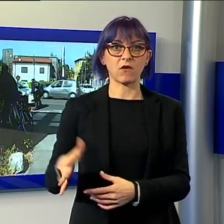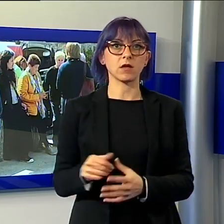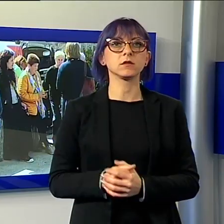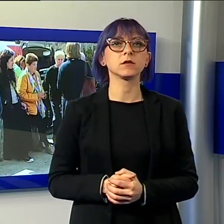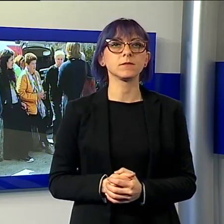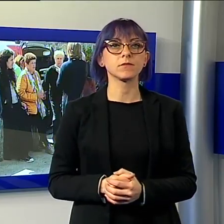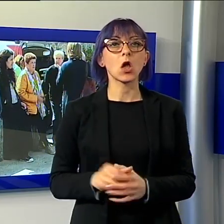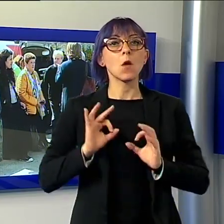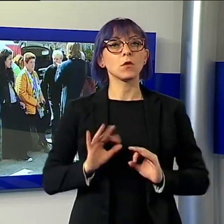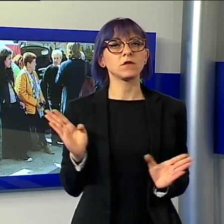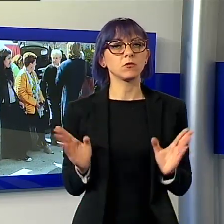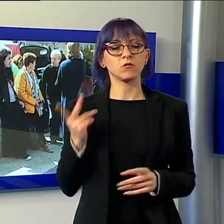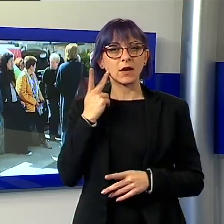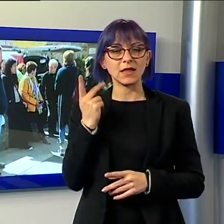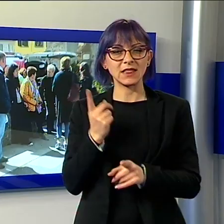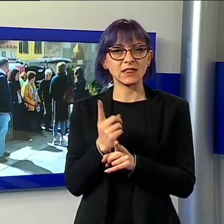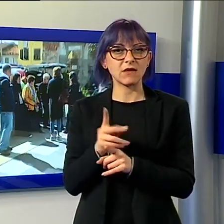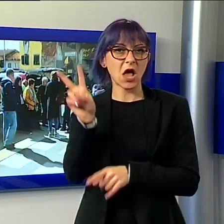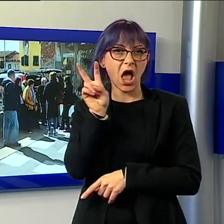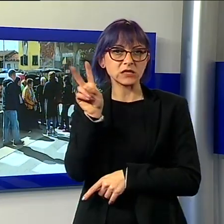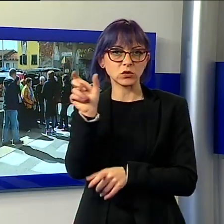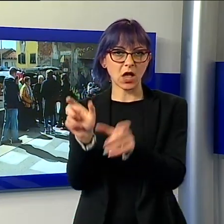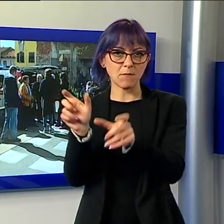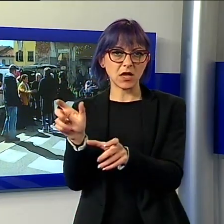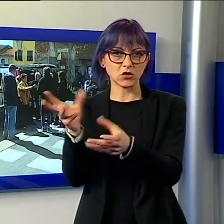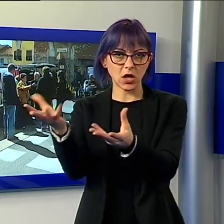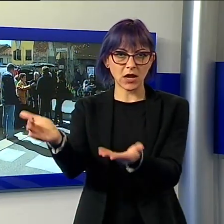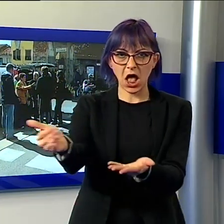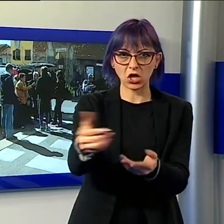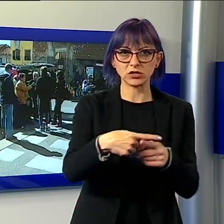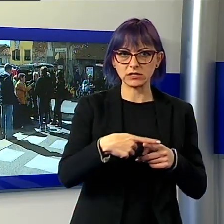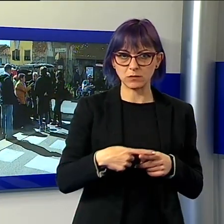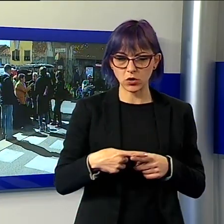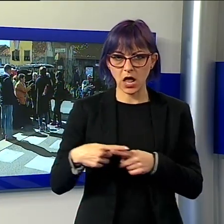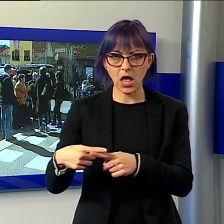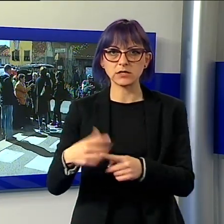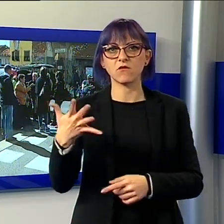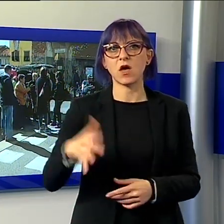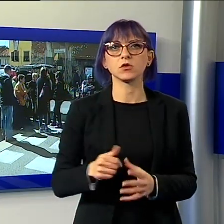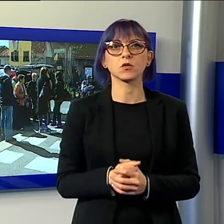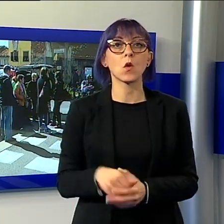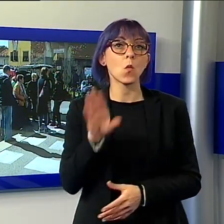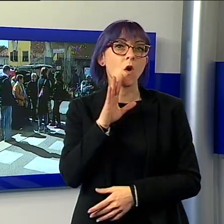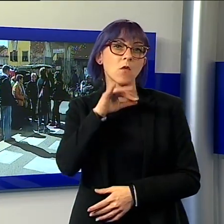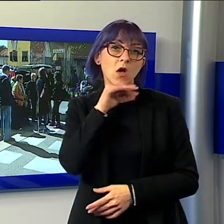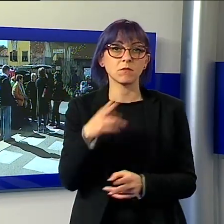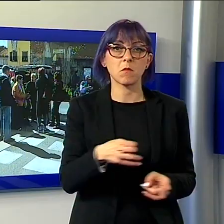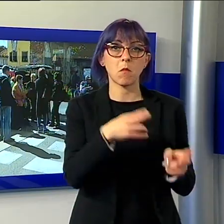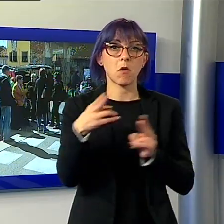sentire anche la versione del personale di soccorso. Alla fine comunque l'anziano è stato trasportato all'ospedale San Luca in codice giallo, quindi